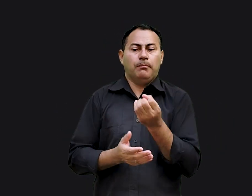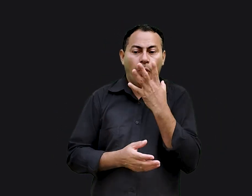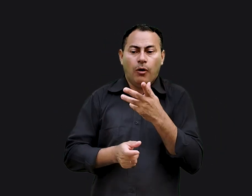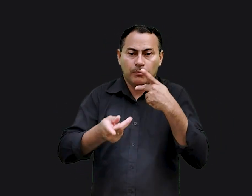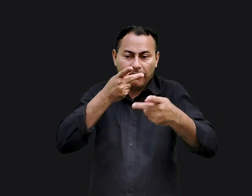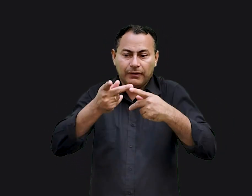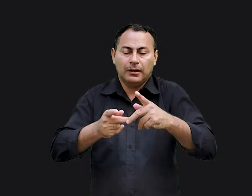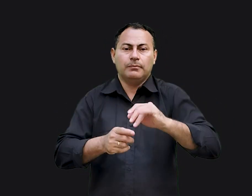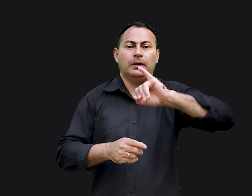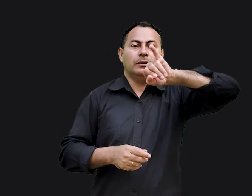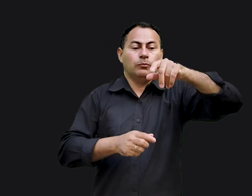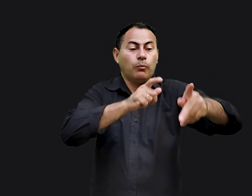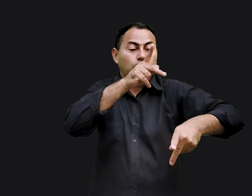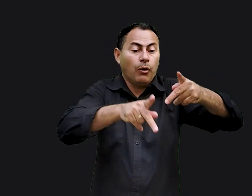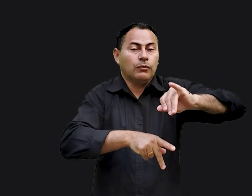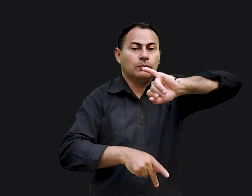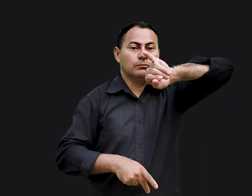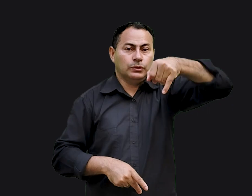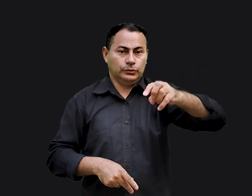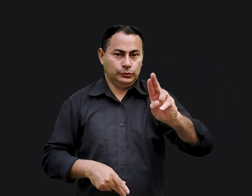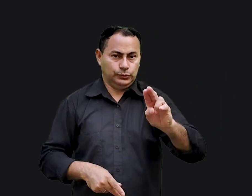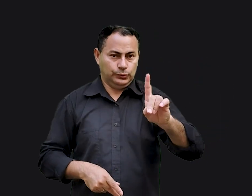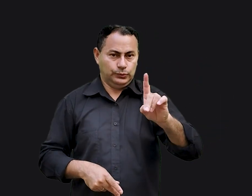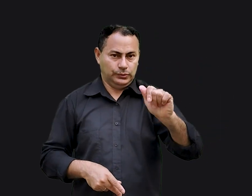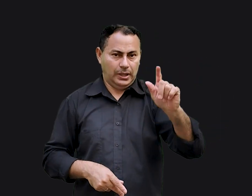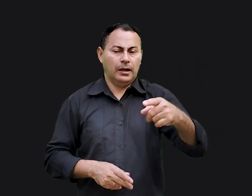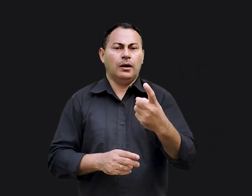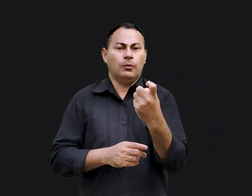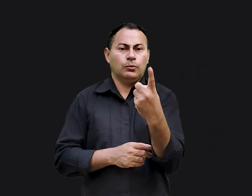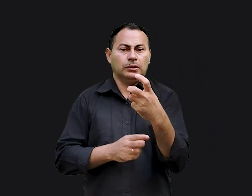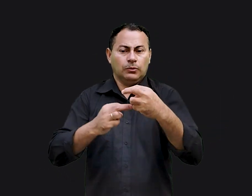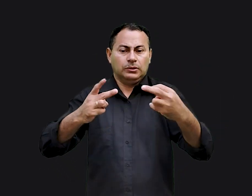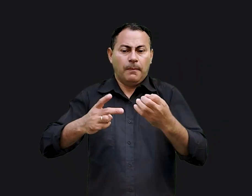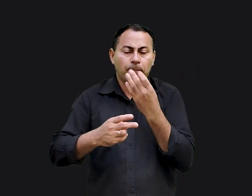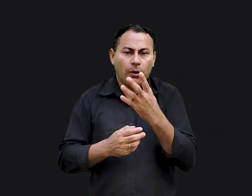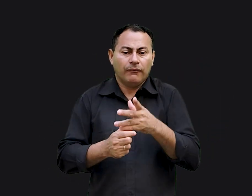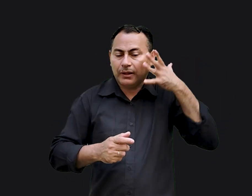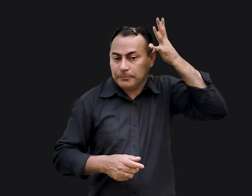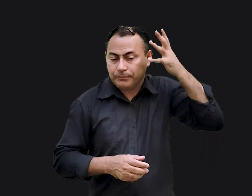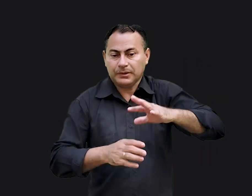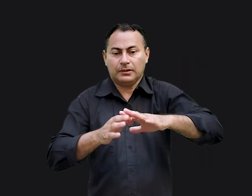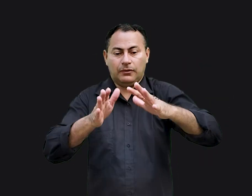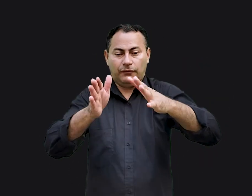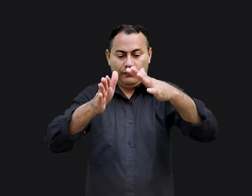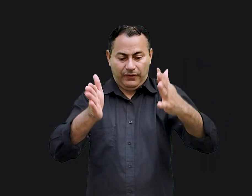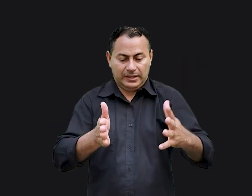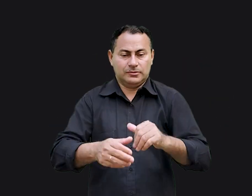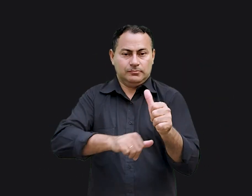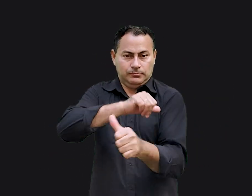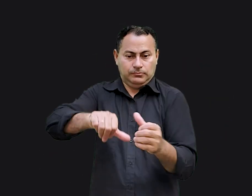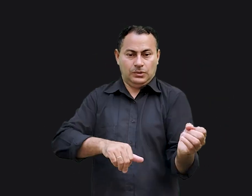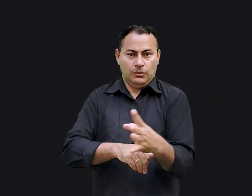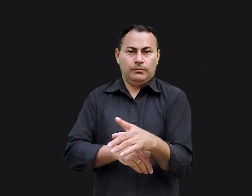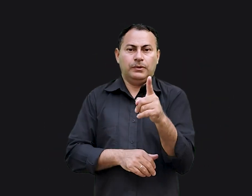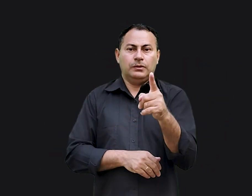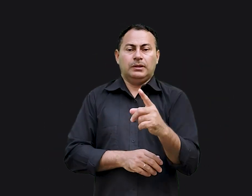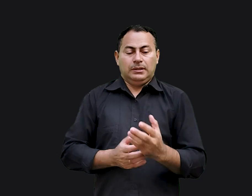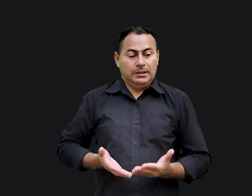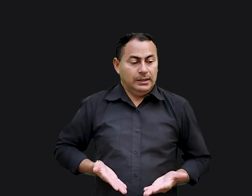nada de bom para falar para Judá. A única coisa boa que ele tinha para falar era o sermão do vaso reciclado. Se